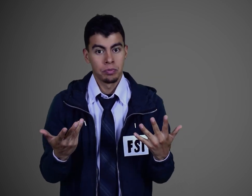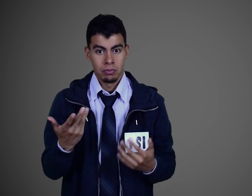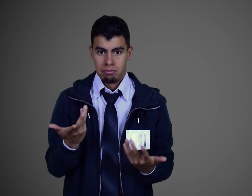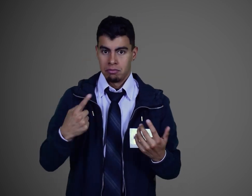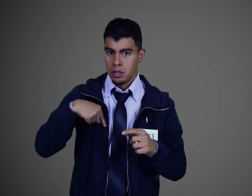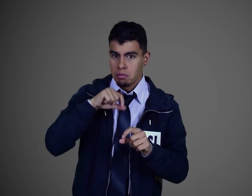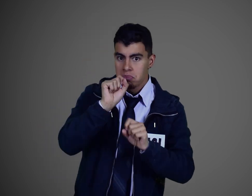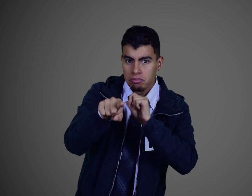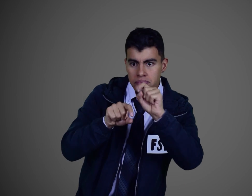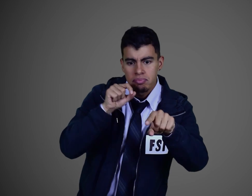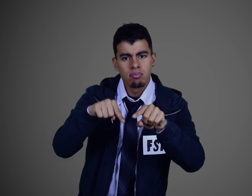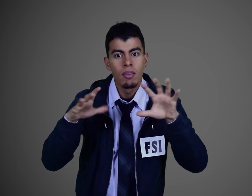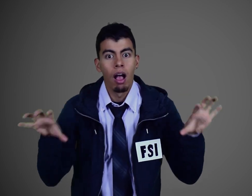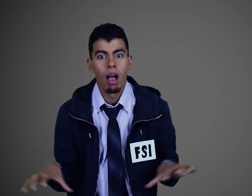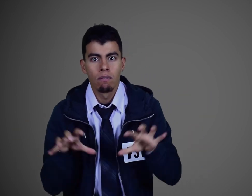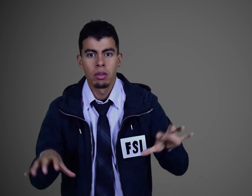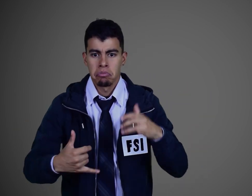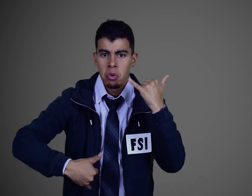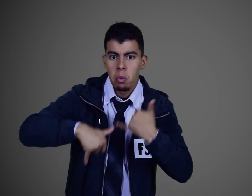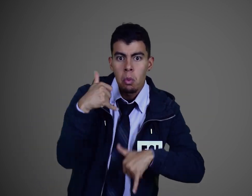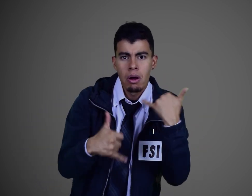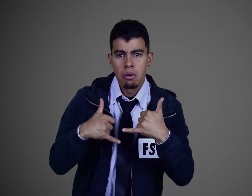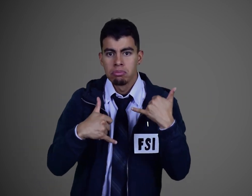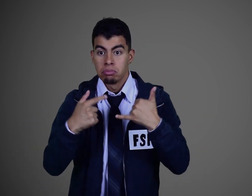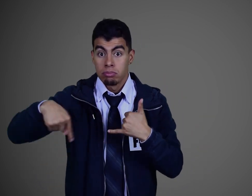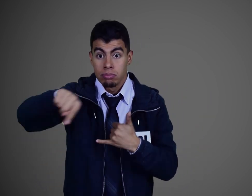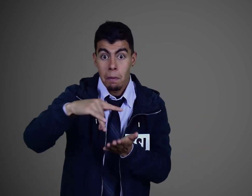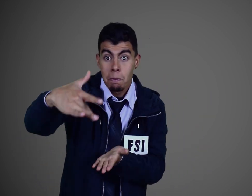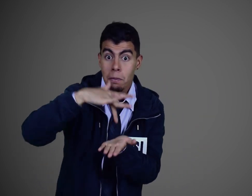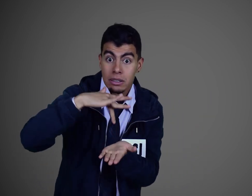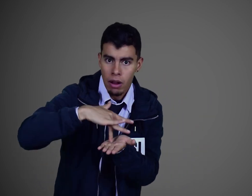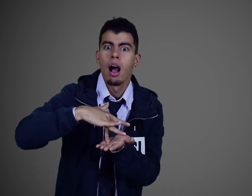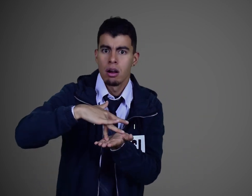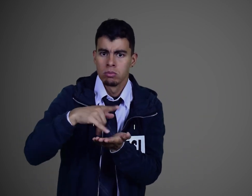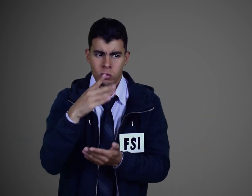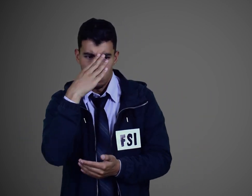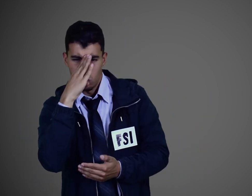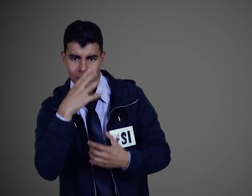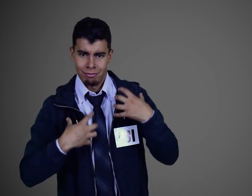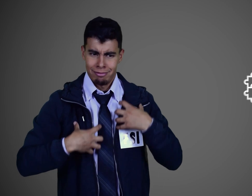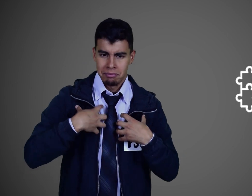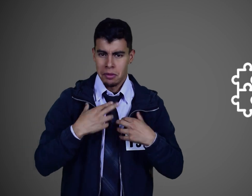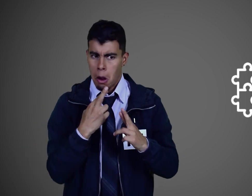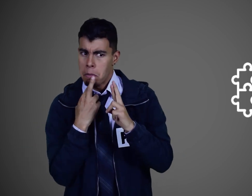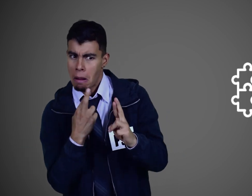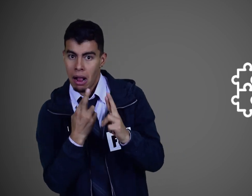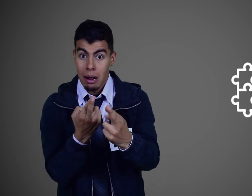que participen, manifestando sus dudas e inquietudes y así, tras analizar sus respuestas,